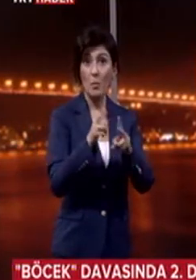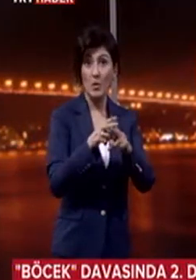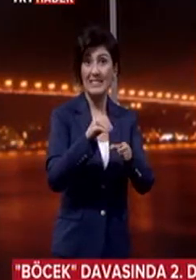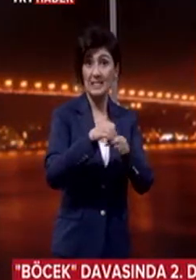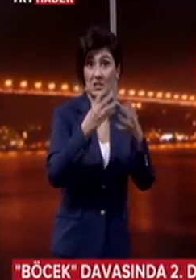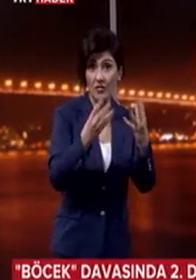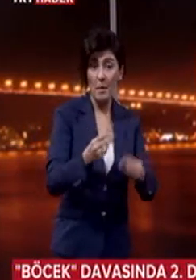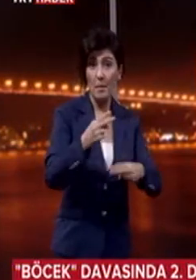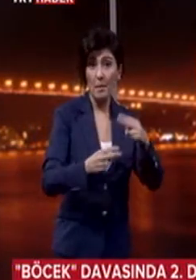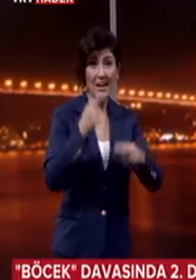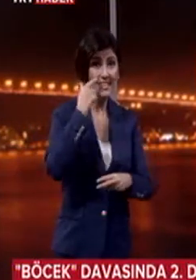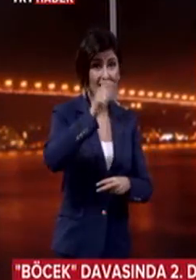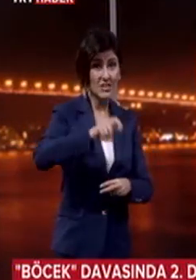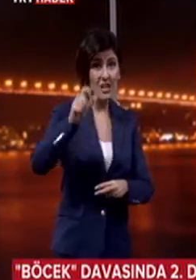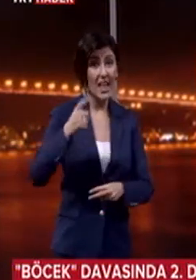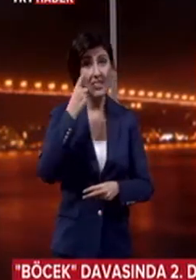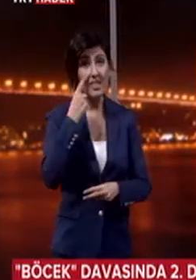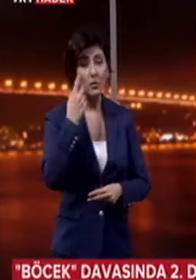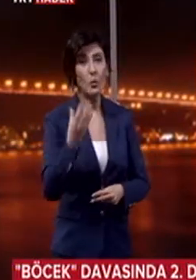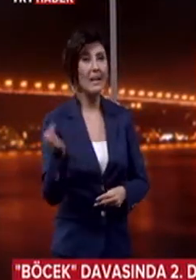arasında bulunduğu bazı kişilerin tanık olarak dinlenmesi bekleniyor.